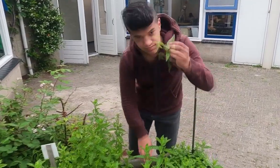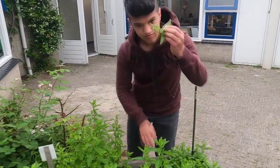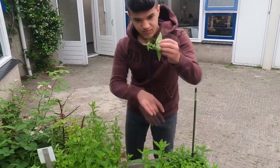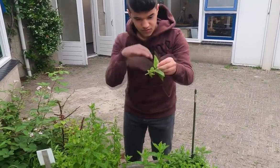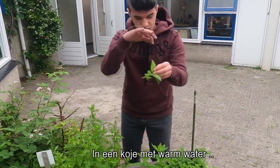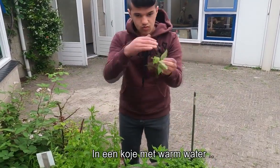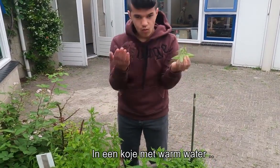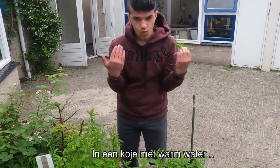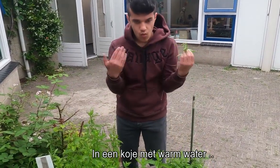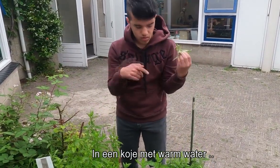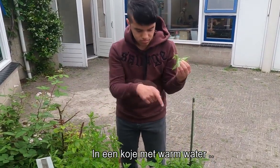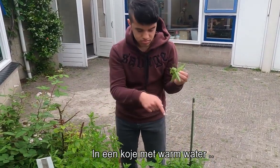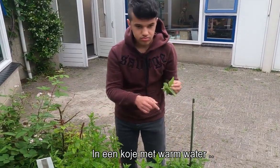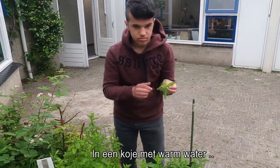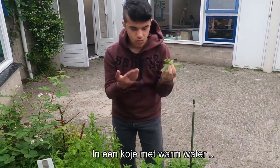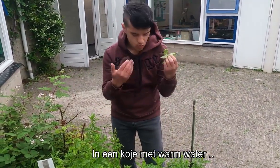In een kopje met wat water.